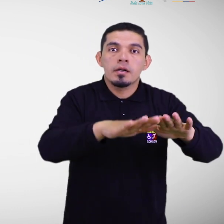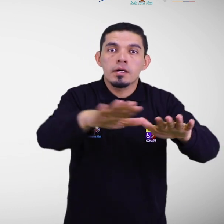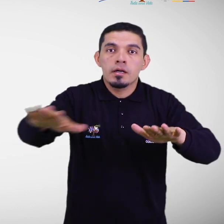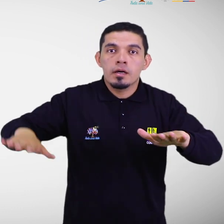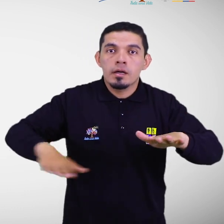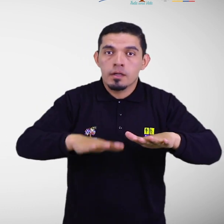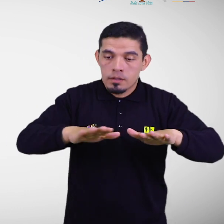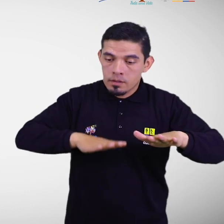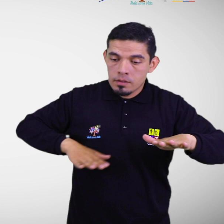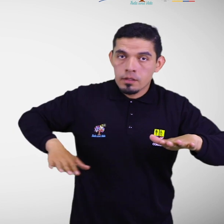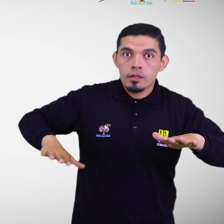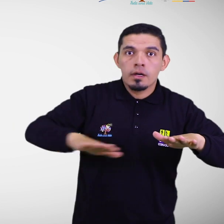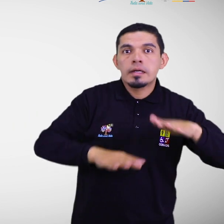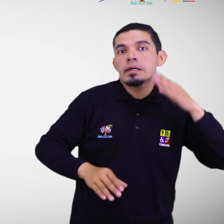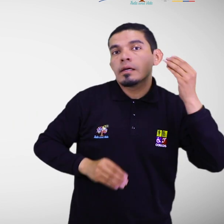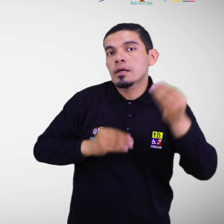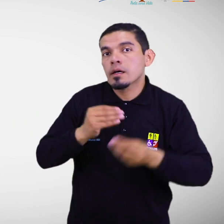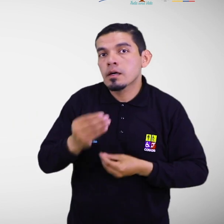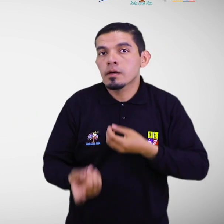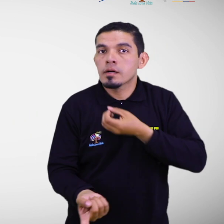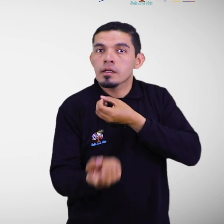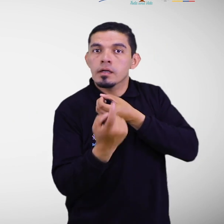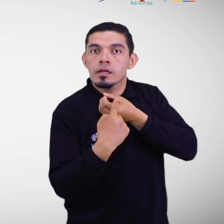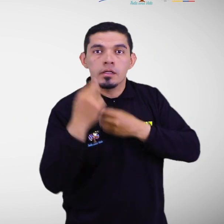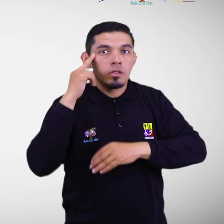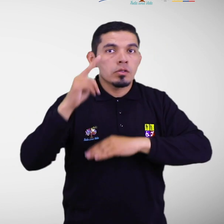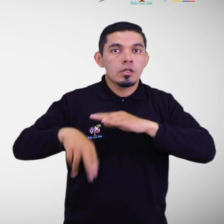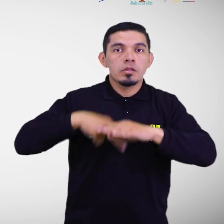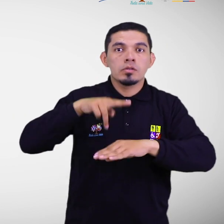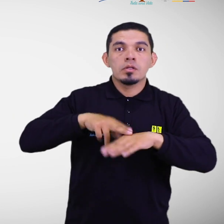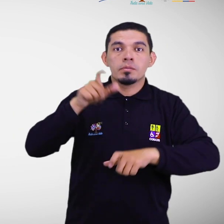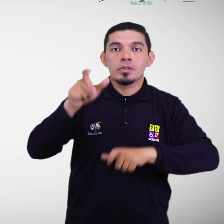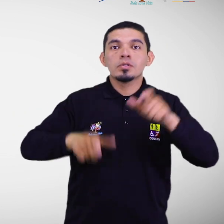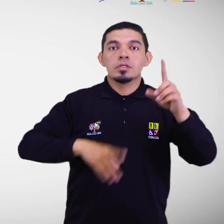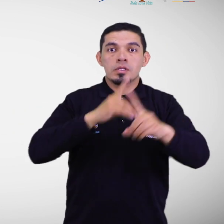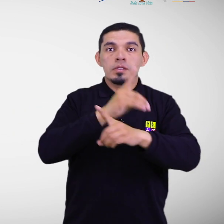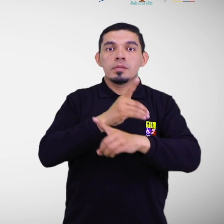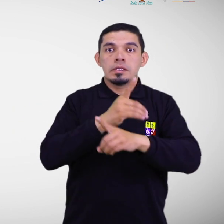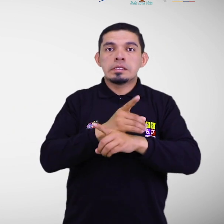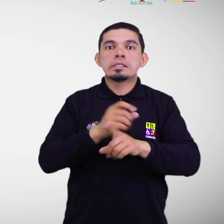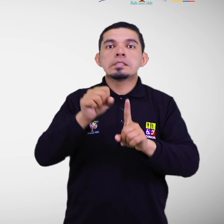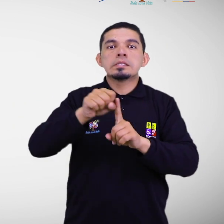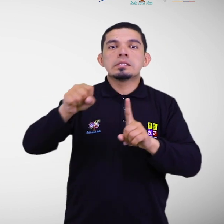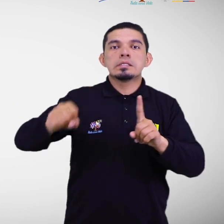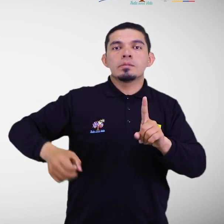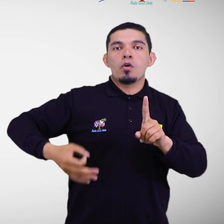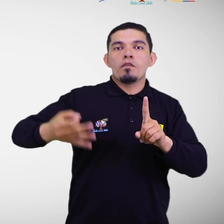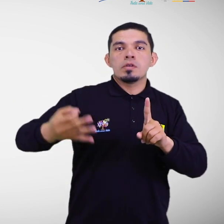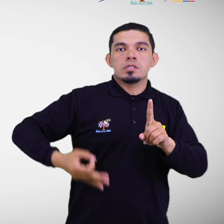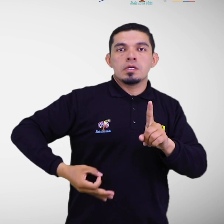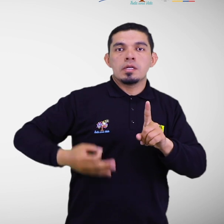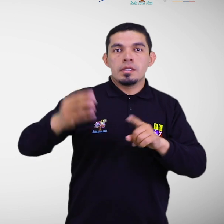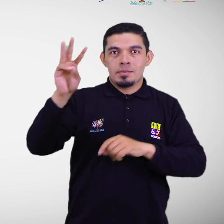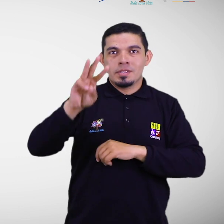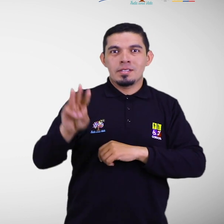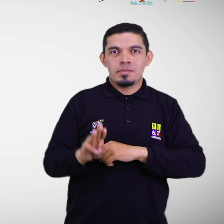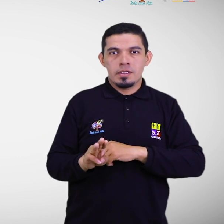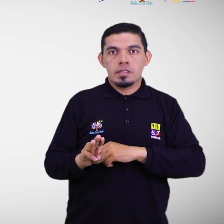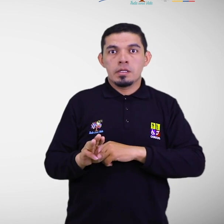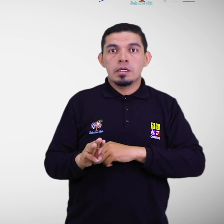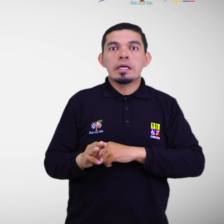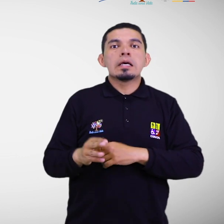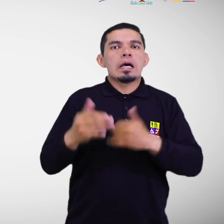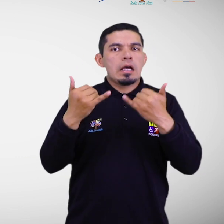territorial se empleará el Registro Nacional de Personas con Discapacidad como fuente oficial. El mismo que deberá estar